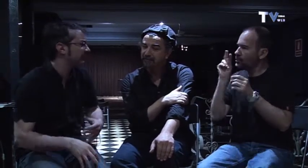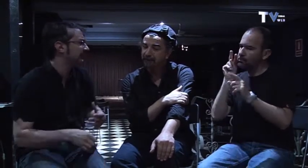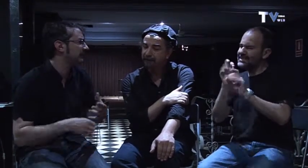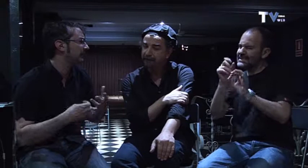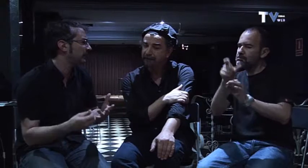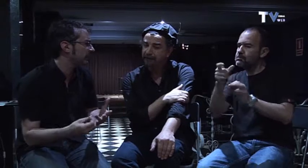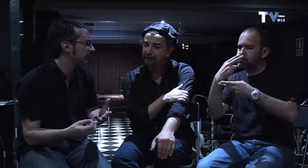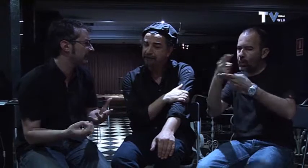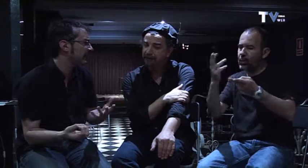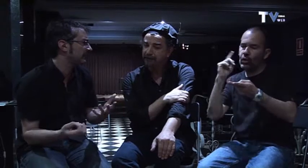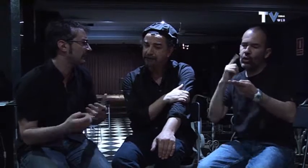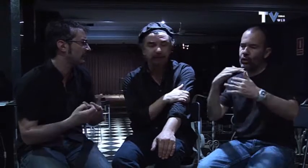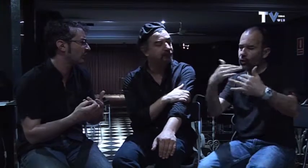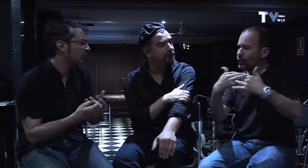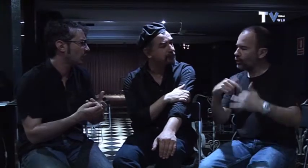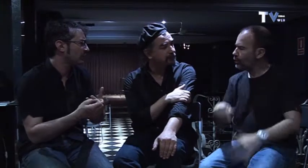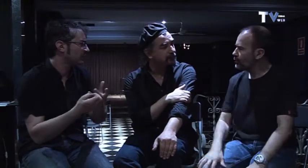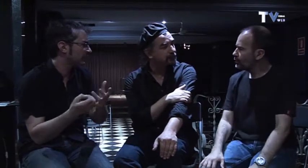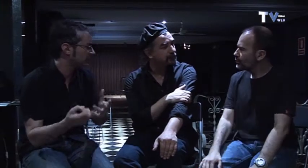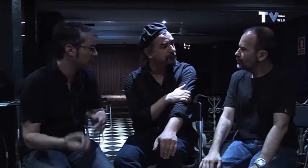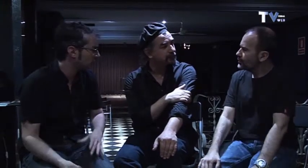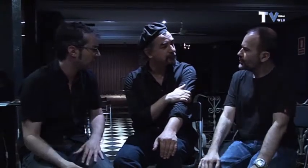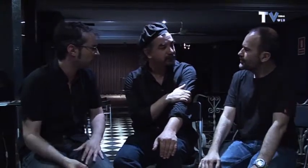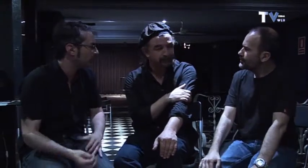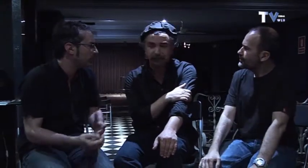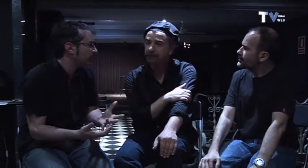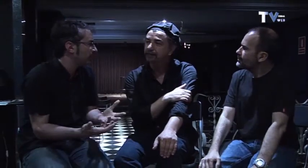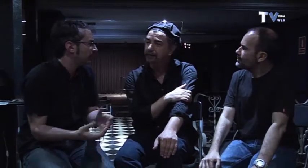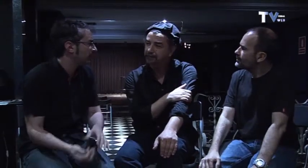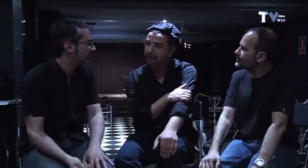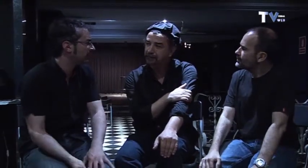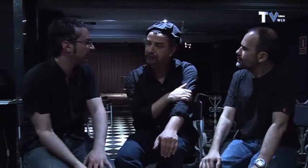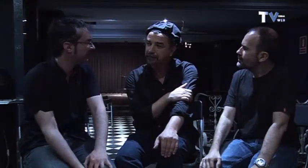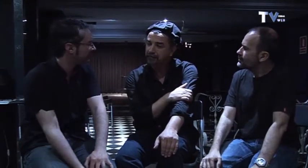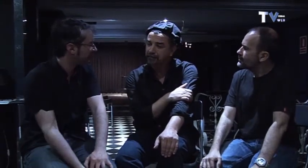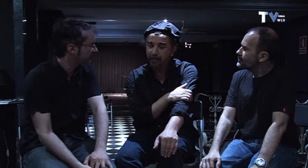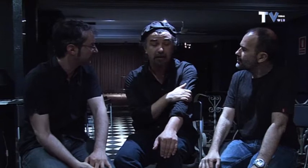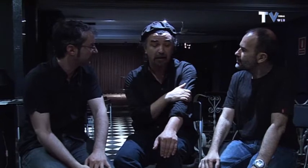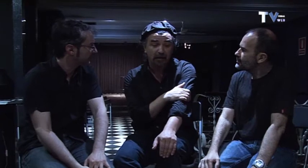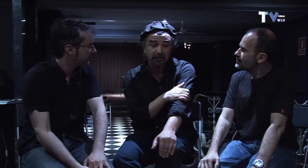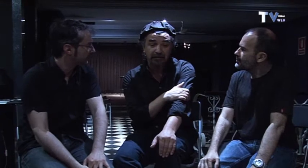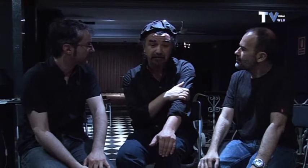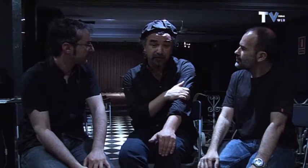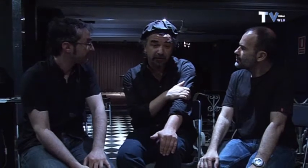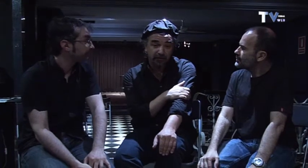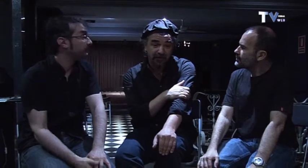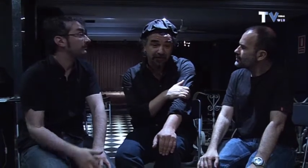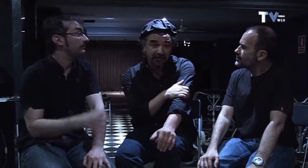faltaba público que añadirlo con las personas sordas o cómo empezó el interés? de hecho claro el interés